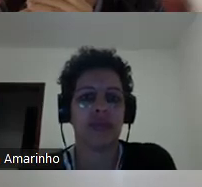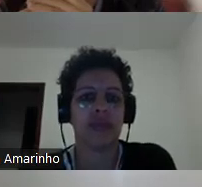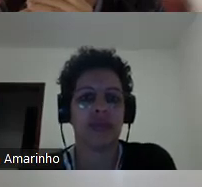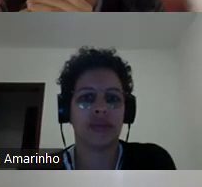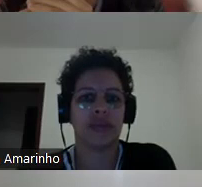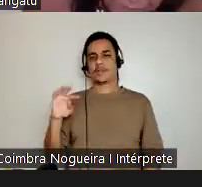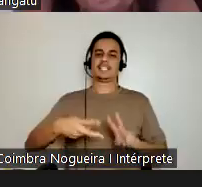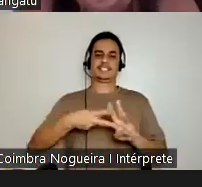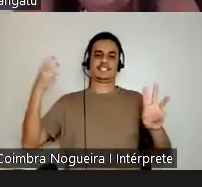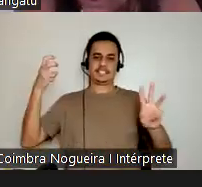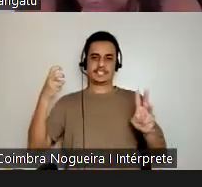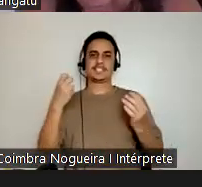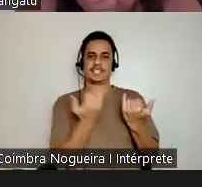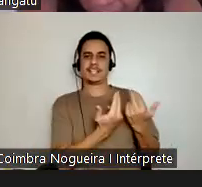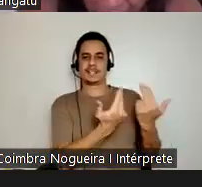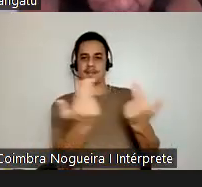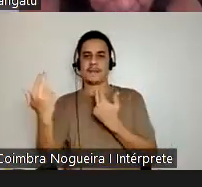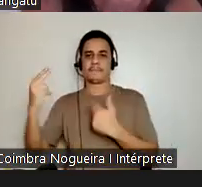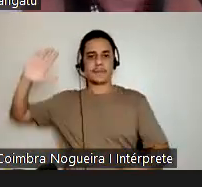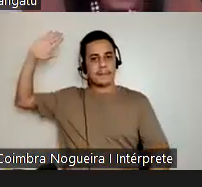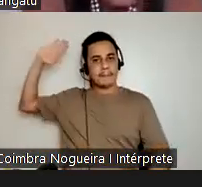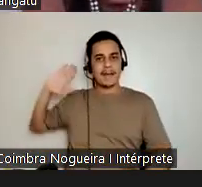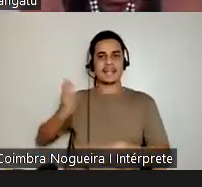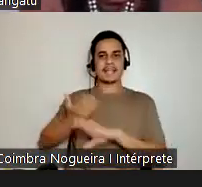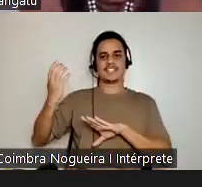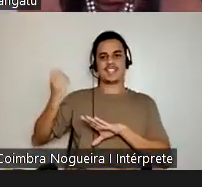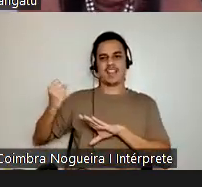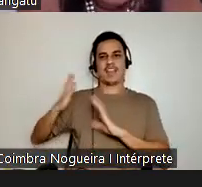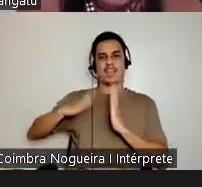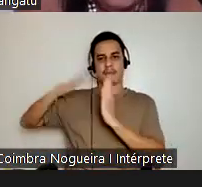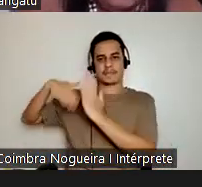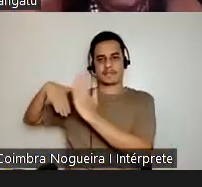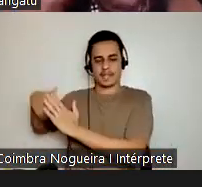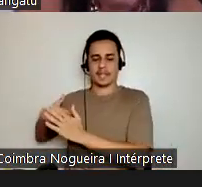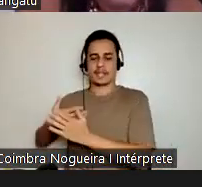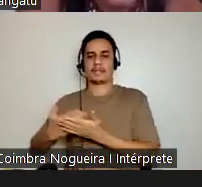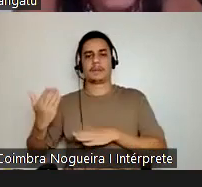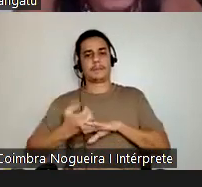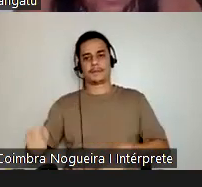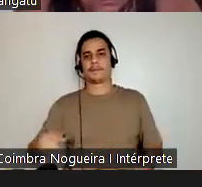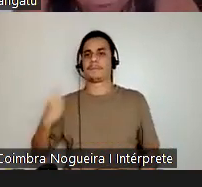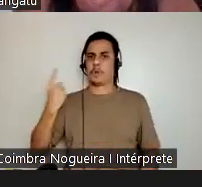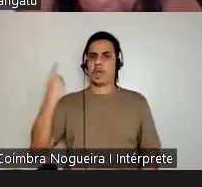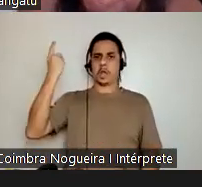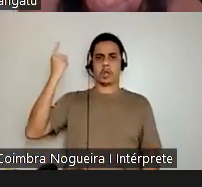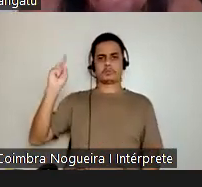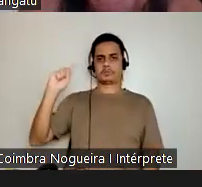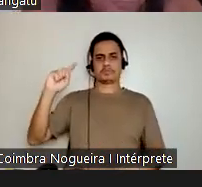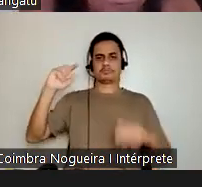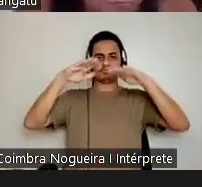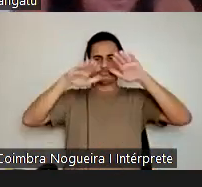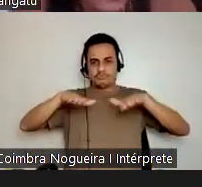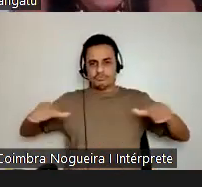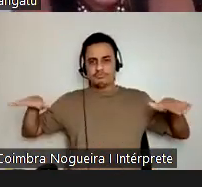Traz de mim é uma parede branca, clara, né? E é isso, não sou tão alto, sou do tamanho do meu povo,